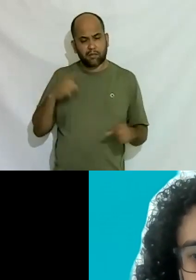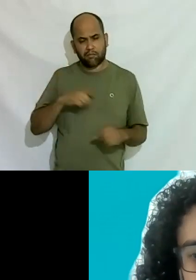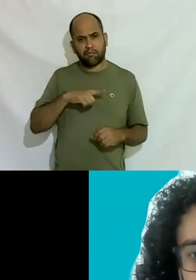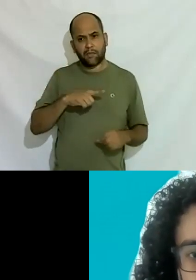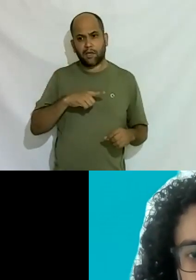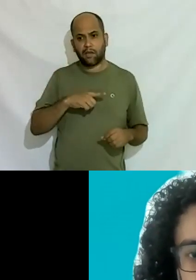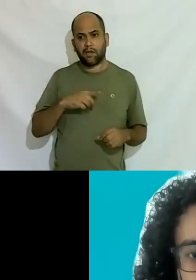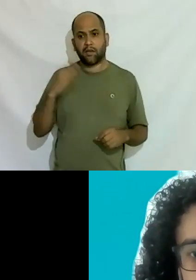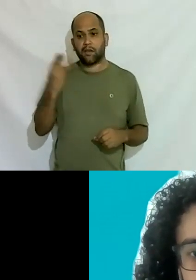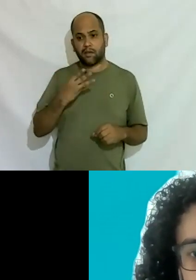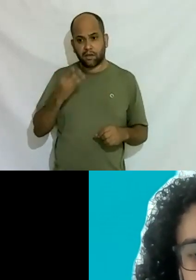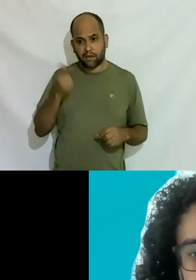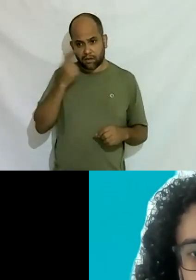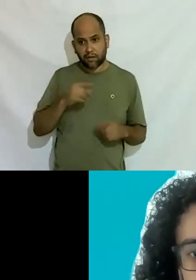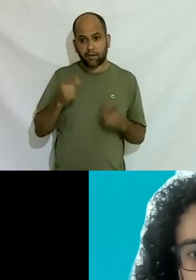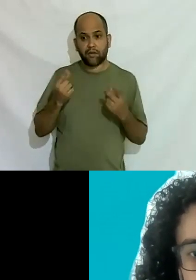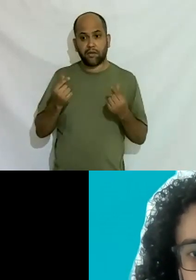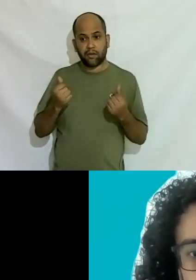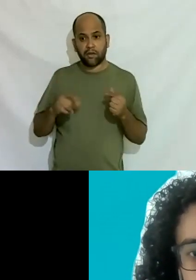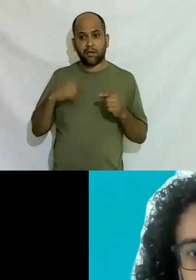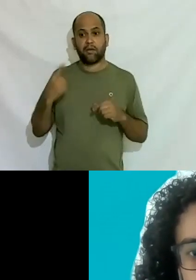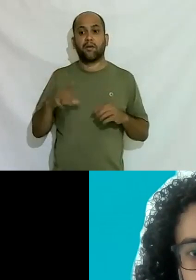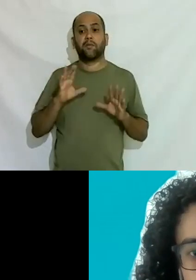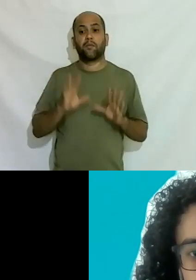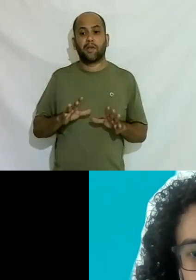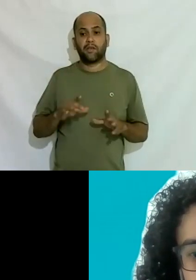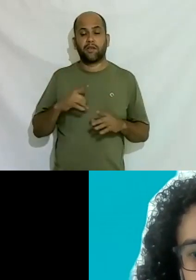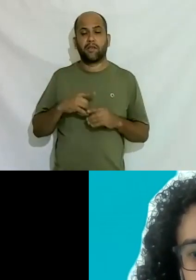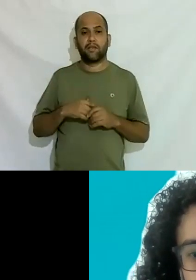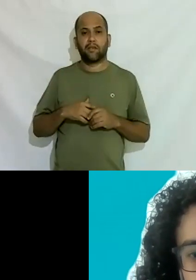dão muito dinheiro e não tem dinheiro que eu ganho